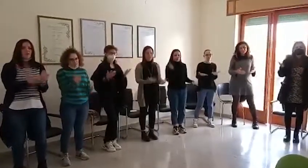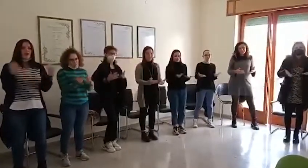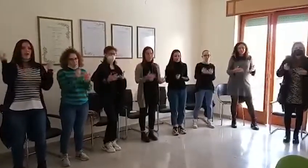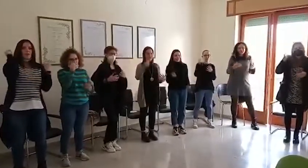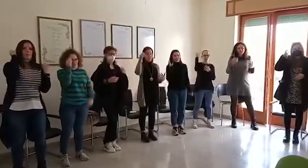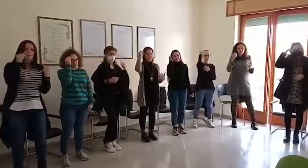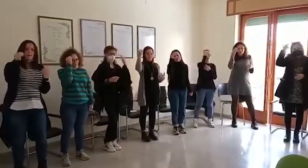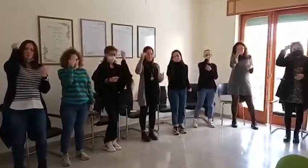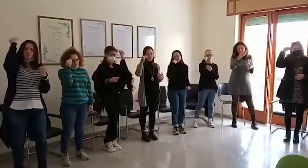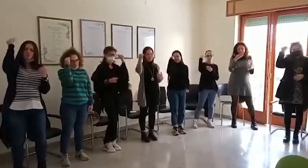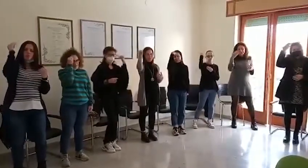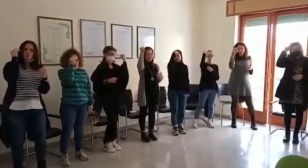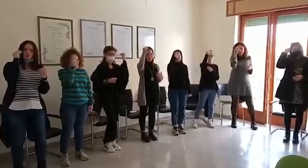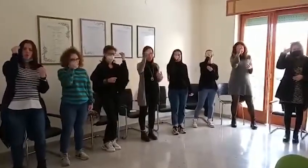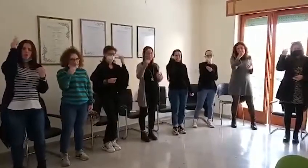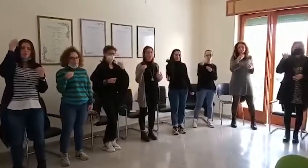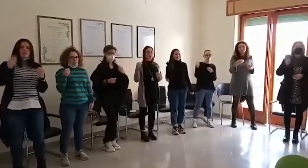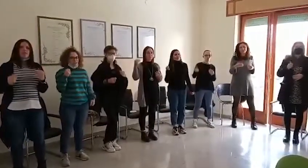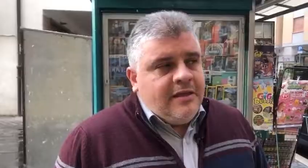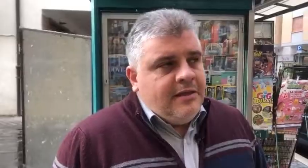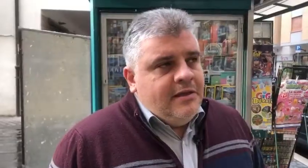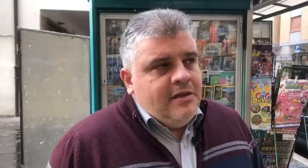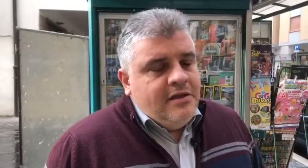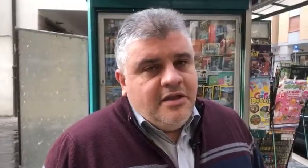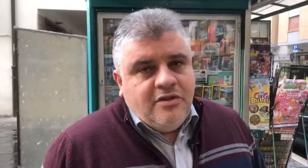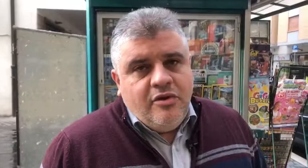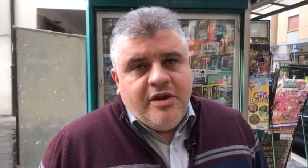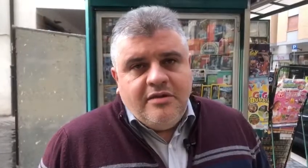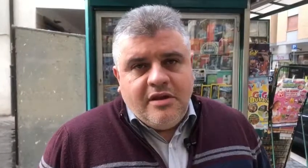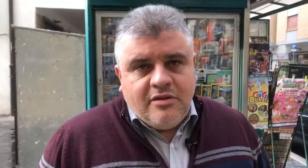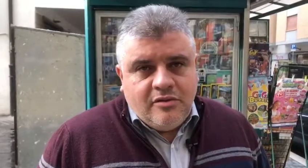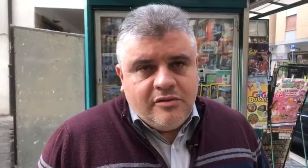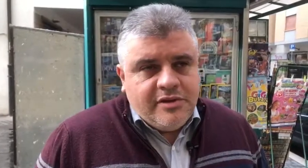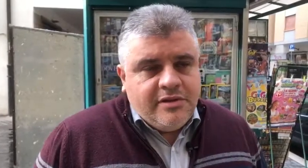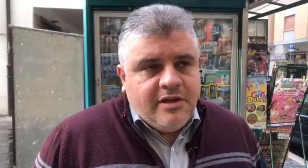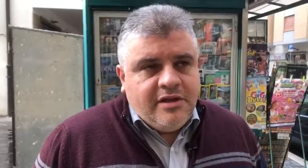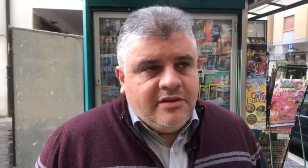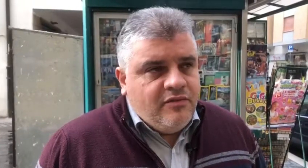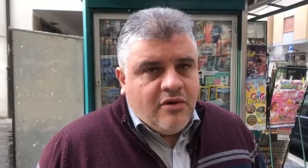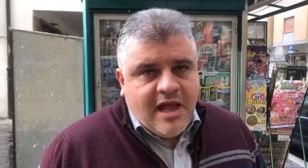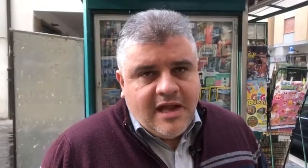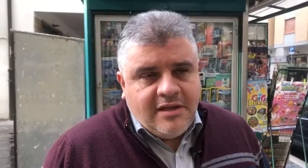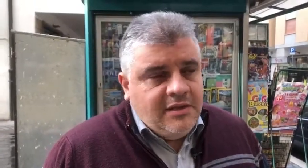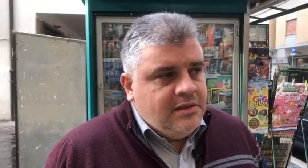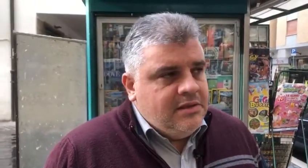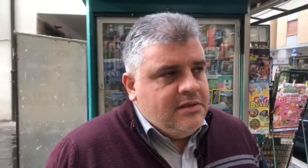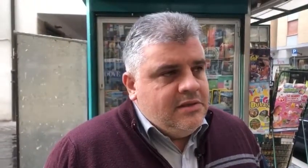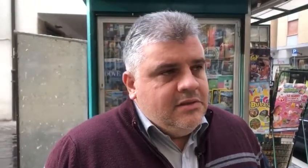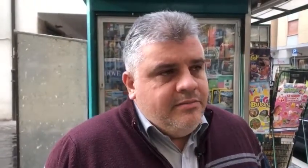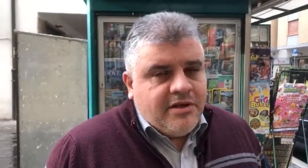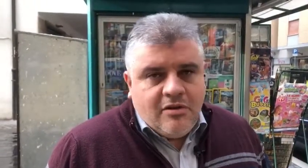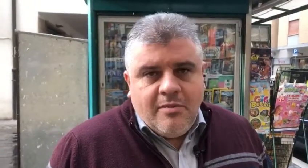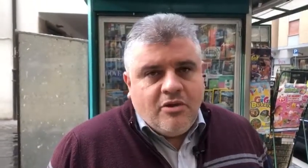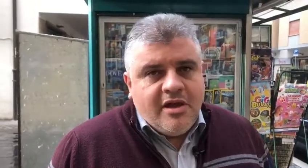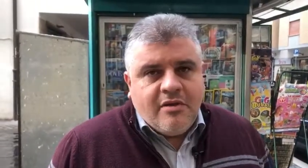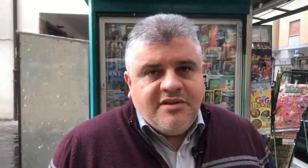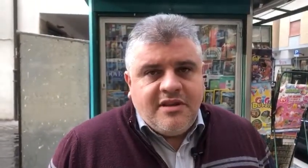Innanzitutto voglio ringraziare gli editori e i direttori delle tv locali, in particolar modo anche questa